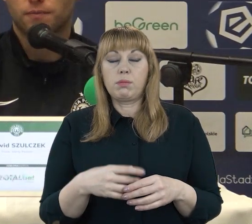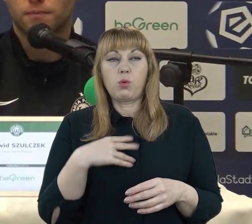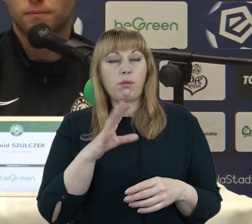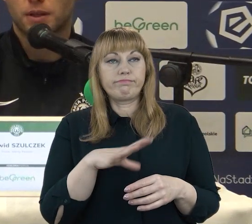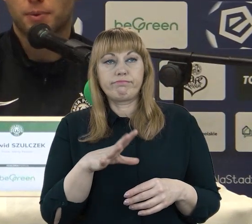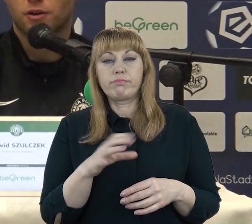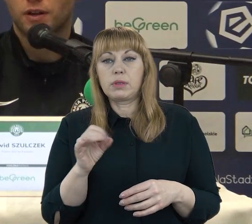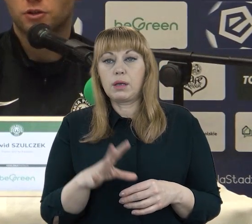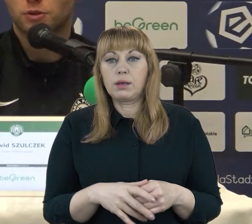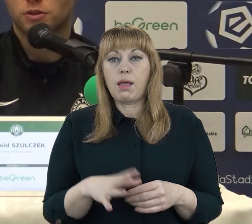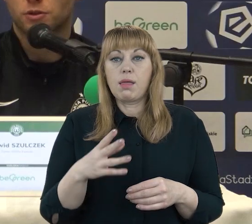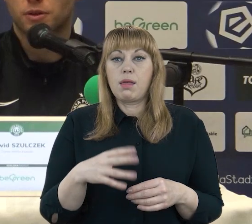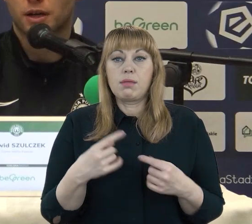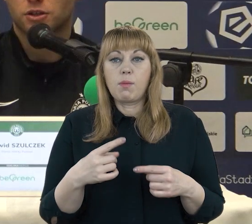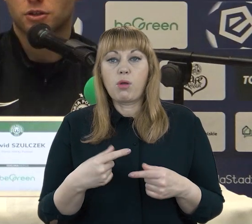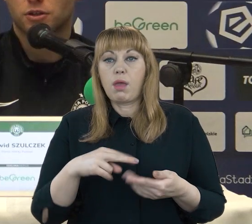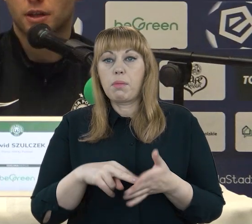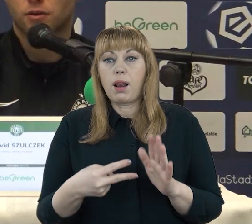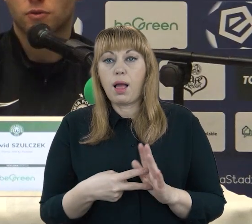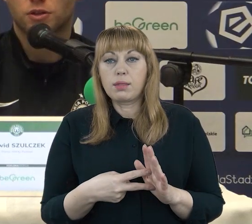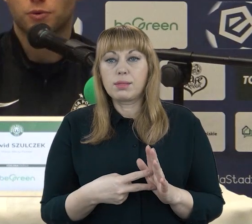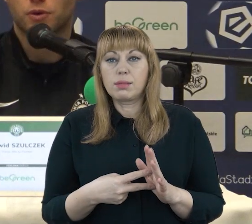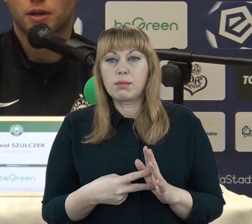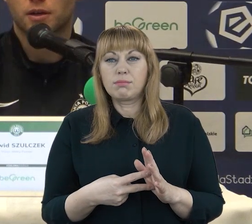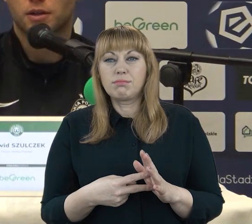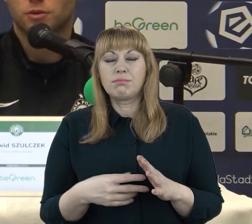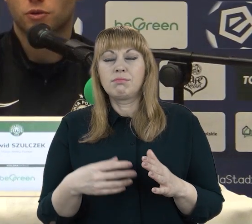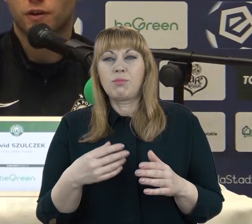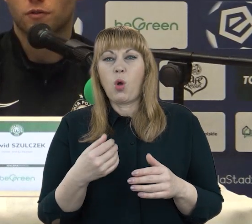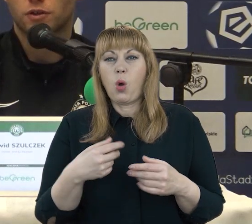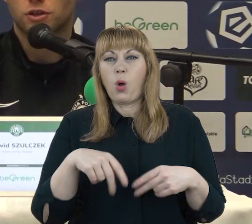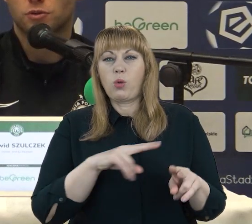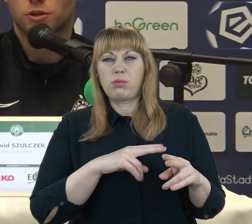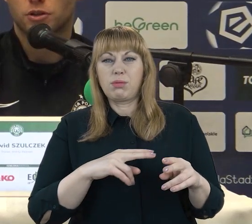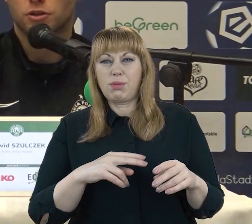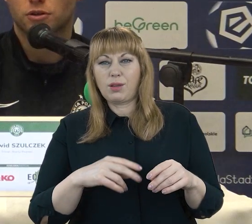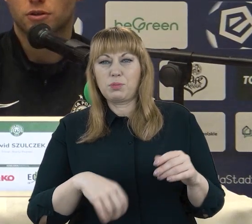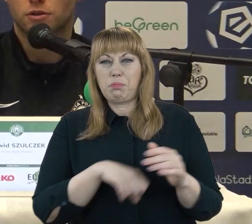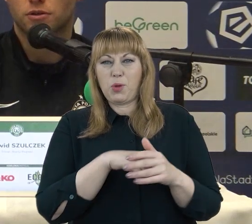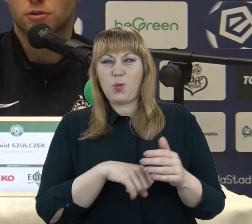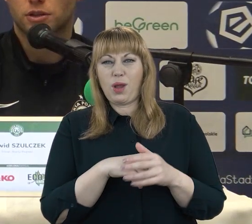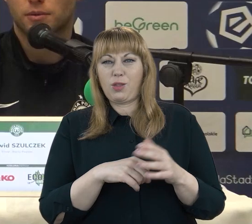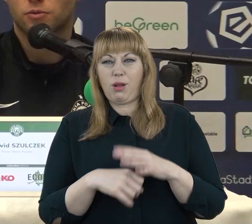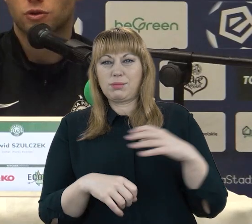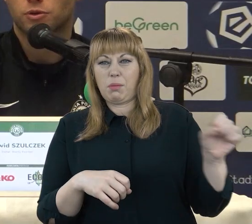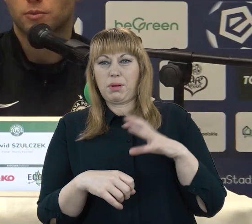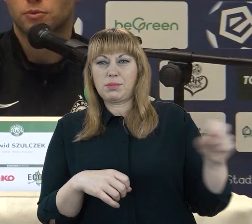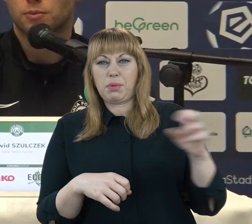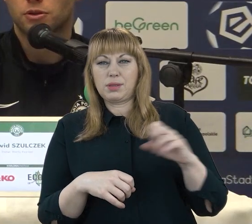Nie planowaliśmy, żeby aż tak oddać piłkę naszemu rywalowi. Chcieliśmy też czasami dłużej przy tej piłce być.